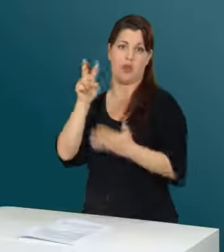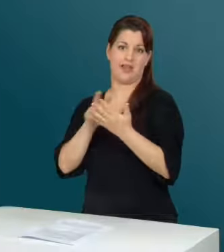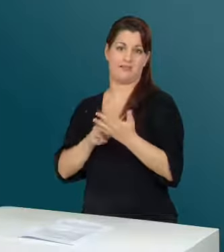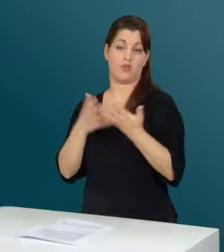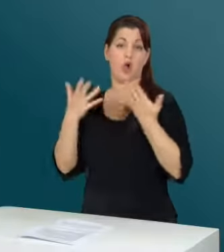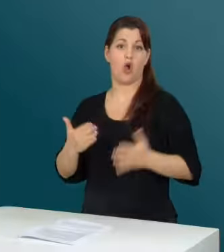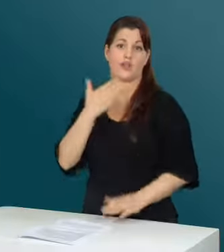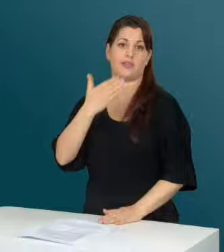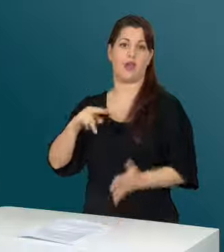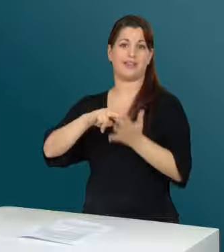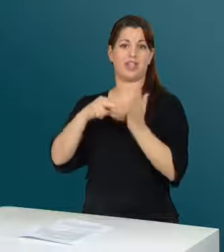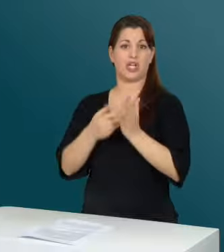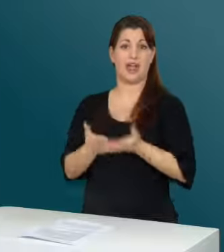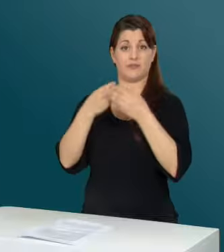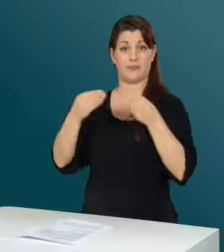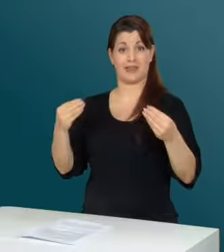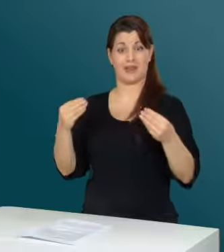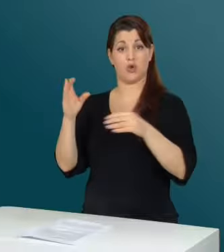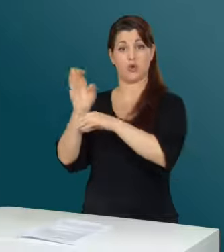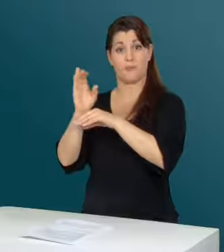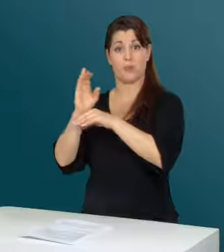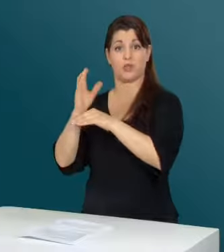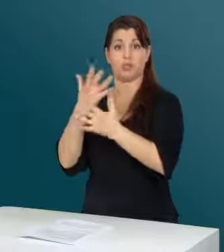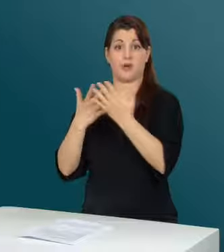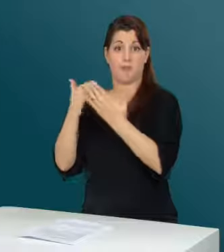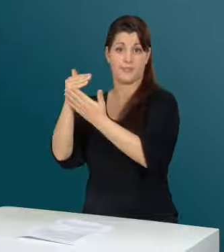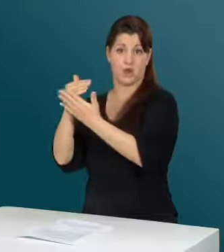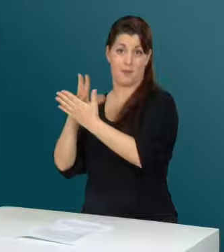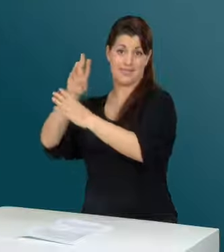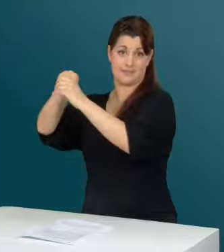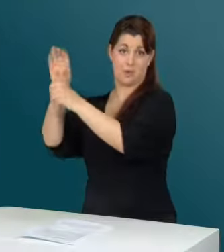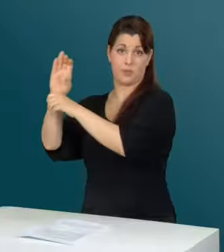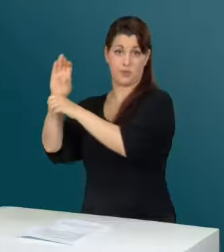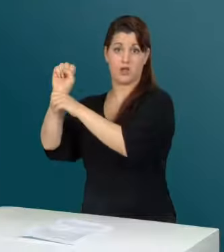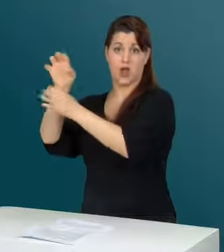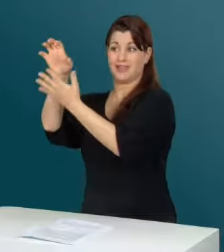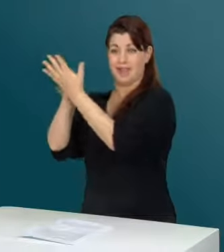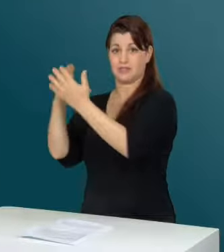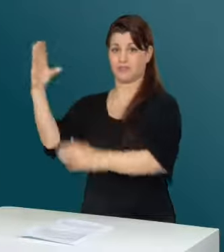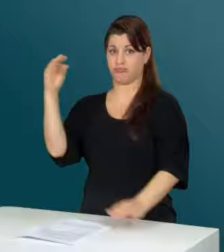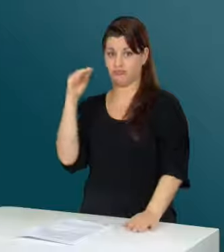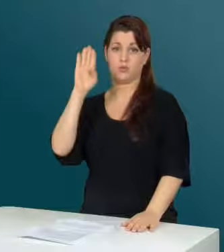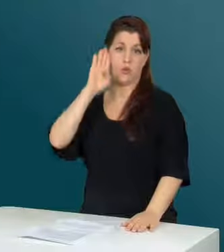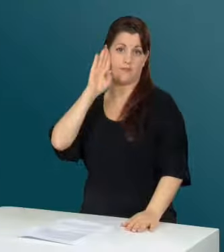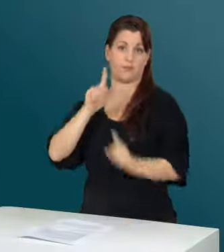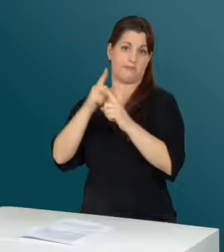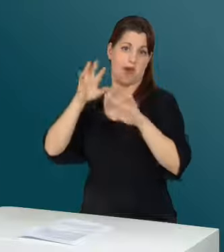lesen. Technische Hilfsmittel wie Computersprachprogramme ermöglichen es ihm, Texte zu hören und zu